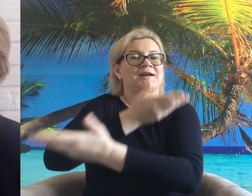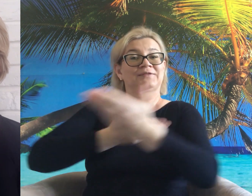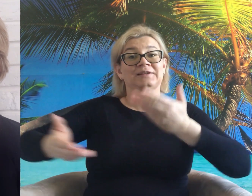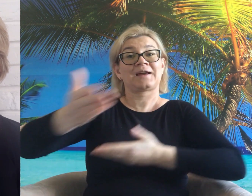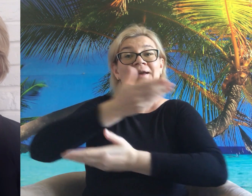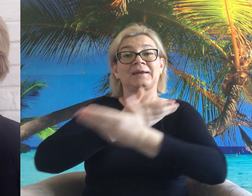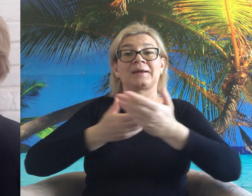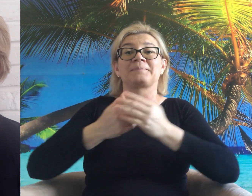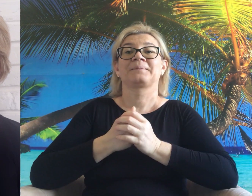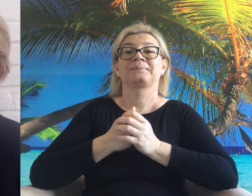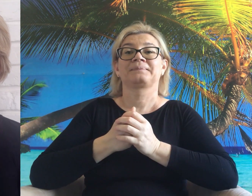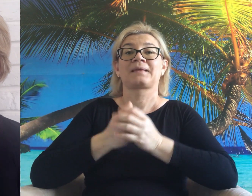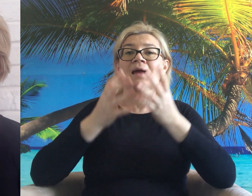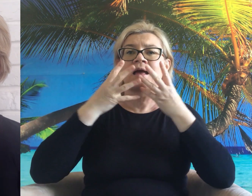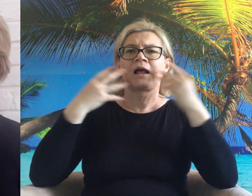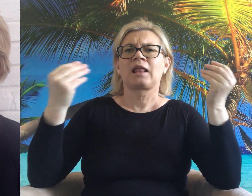się sobą wzajemnie.